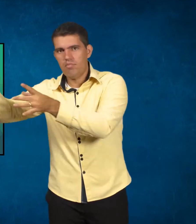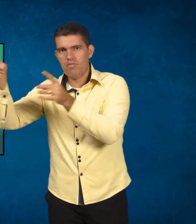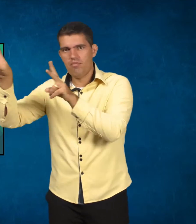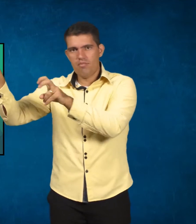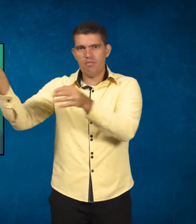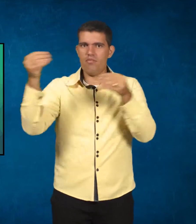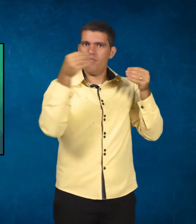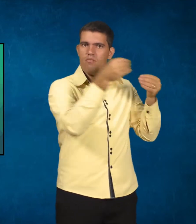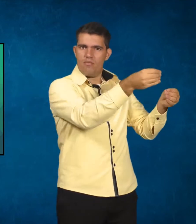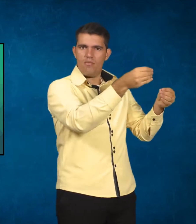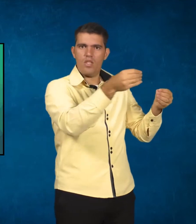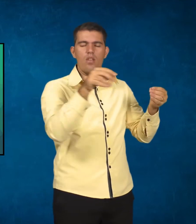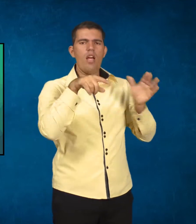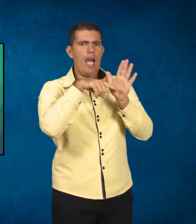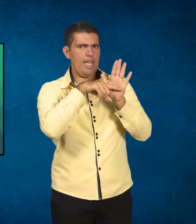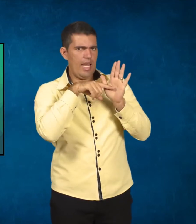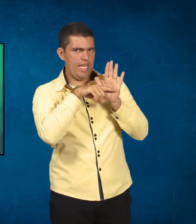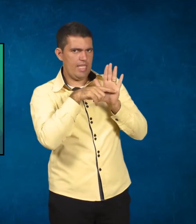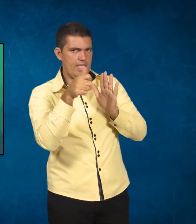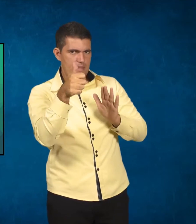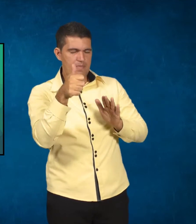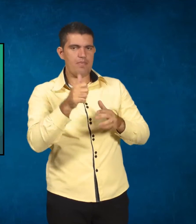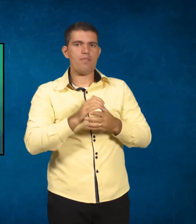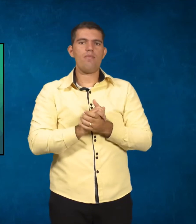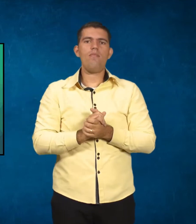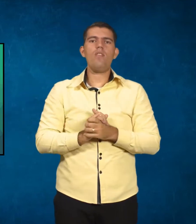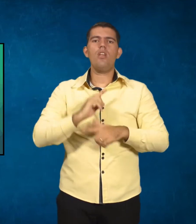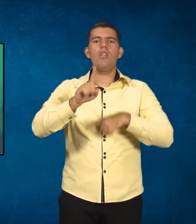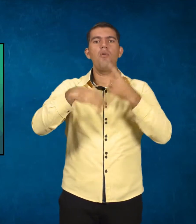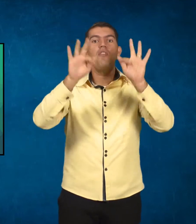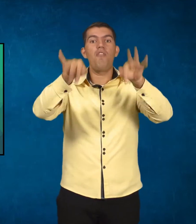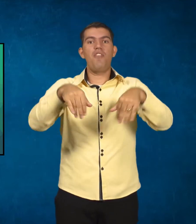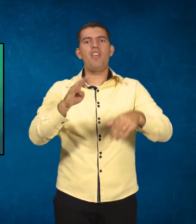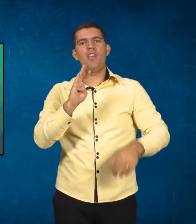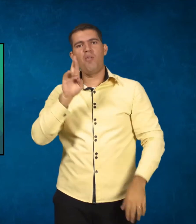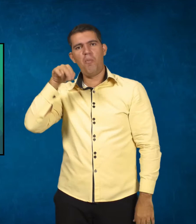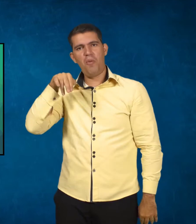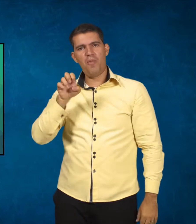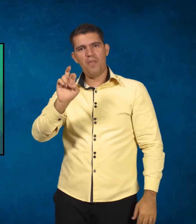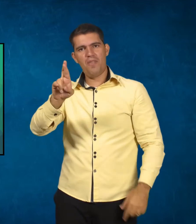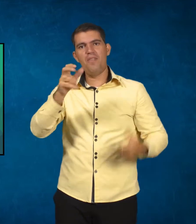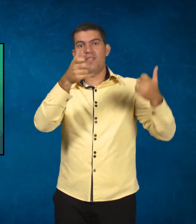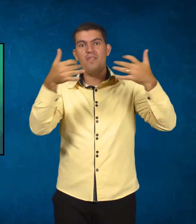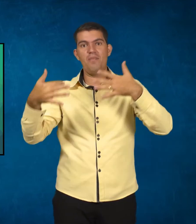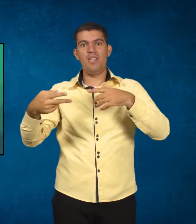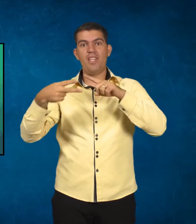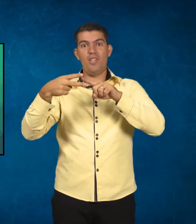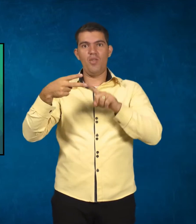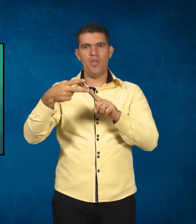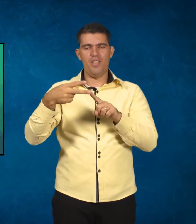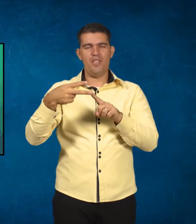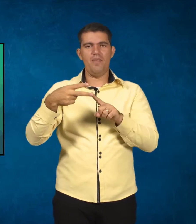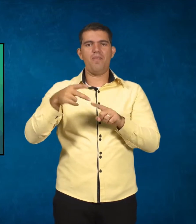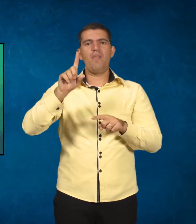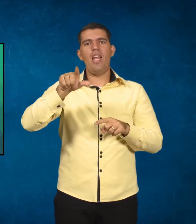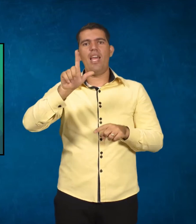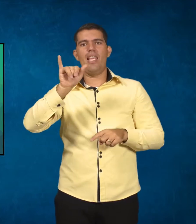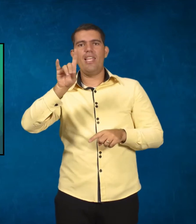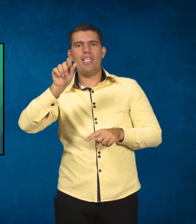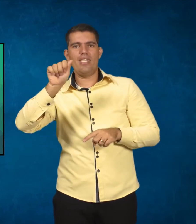que vocês analisem isso. E por fim, Brunner fala também de dois termos, ele fala em lidar e defesa. Eu